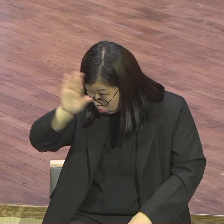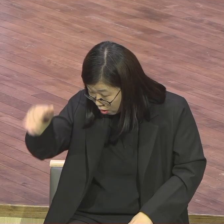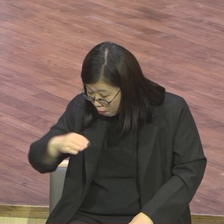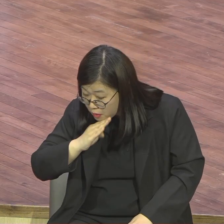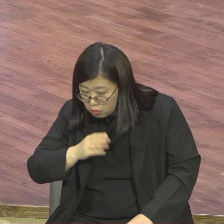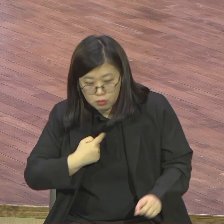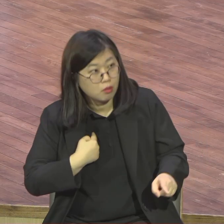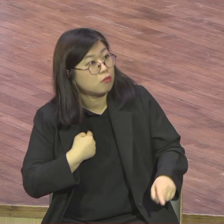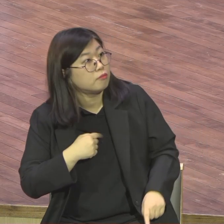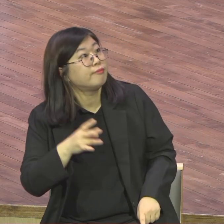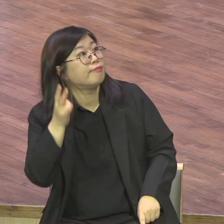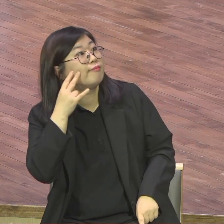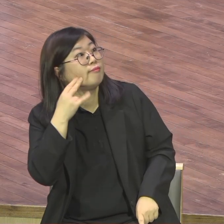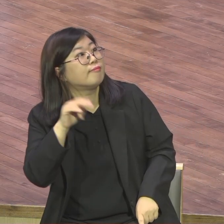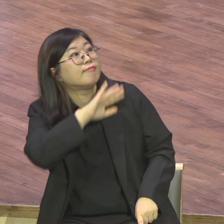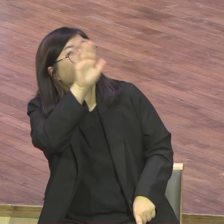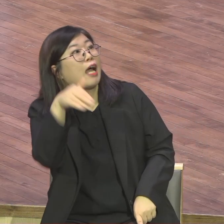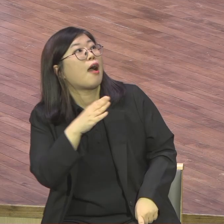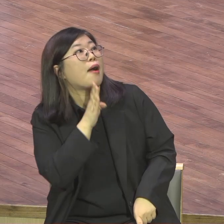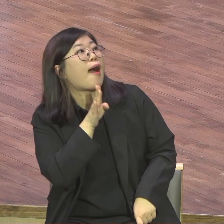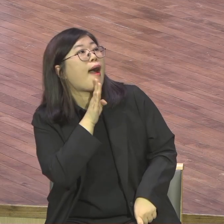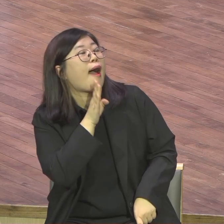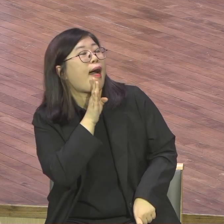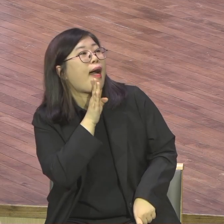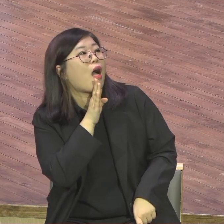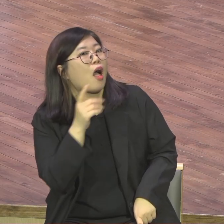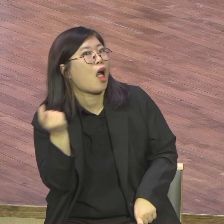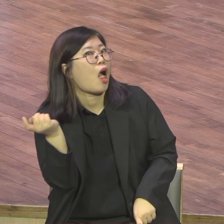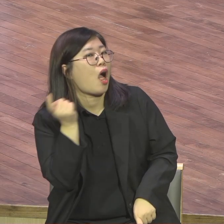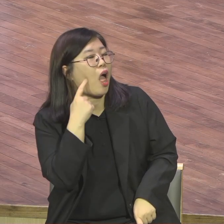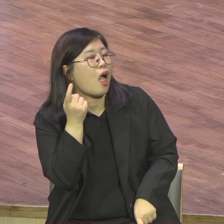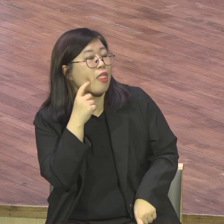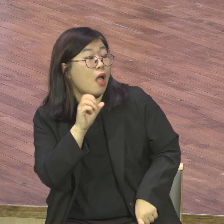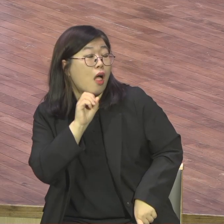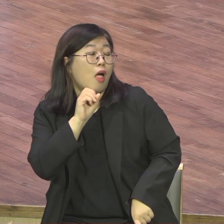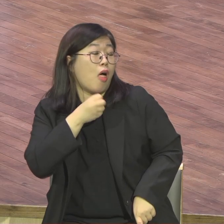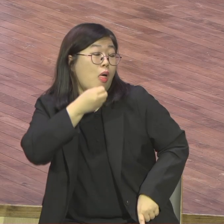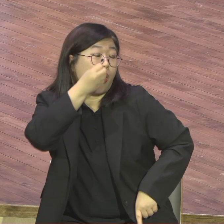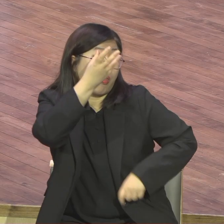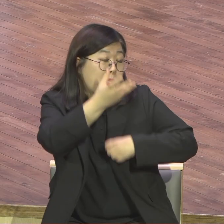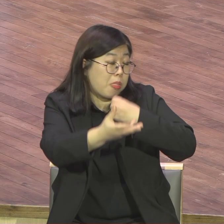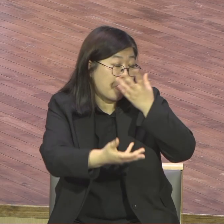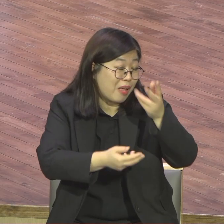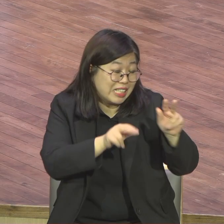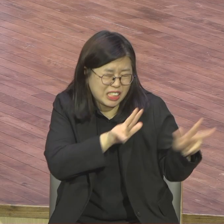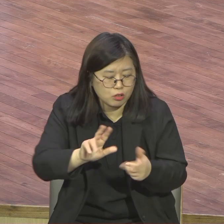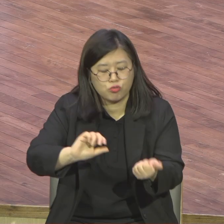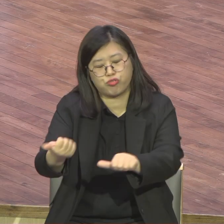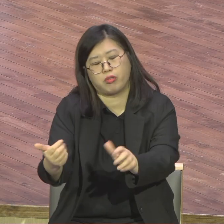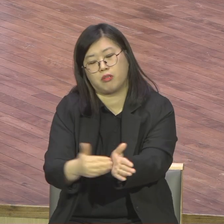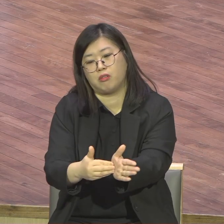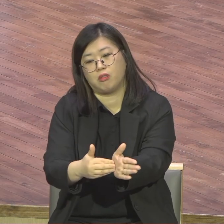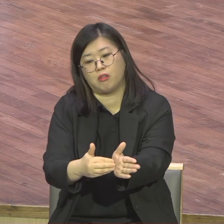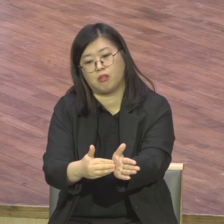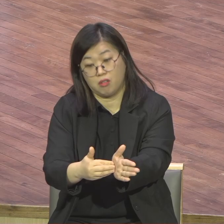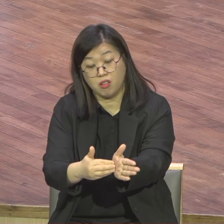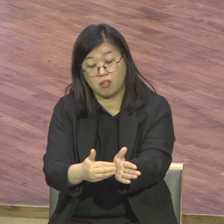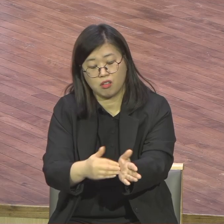베드로가 성령의 감동을 받다가 치니까 그 자리 적사 부인 왔어요. 너 남편